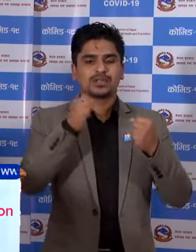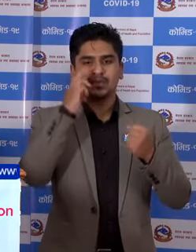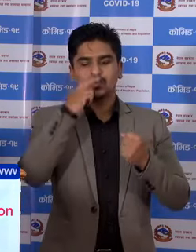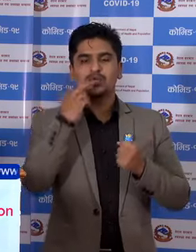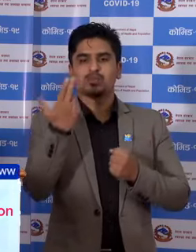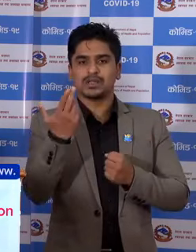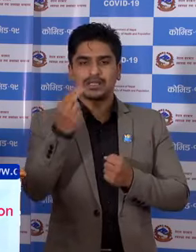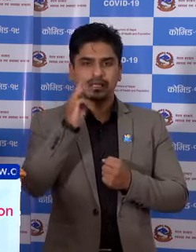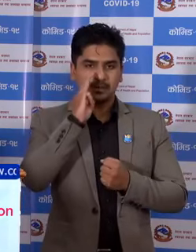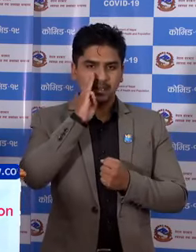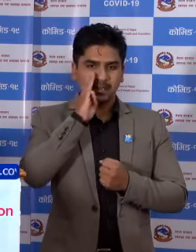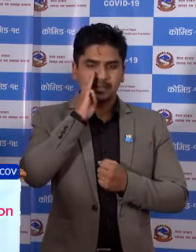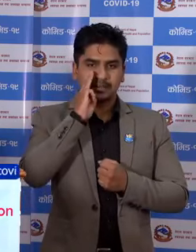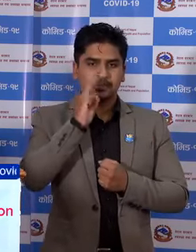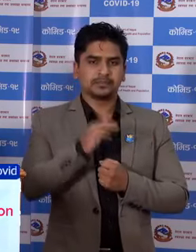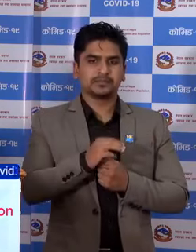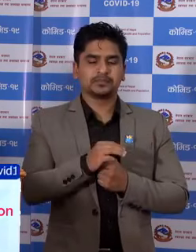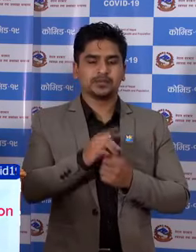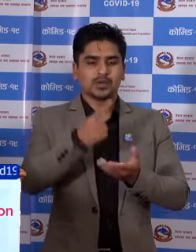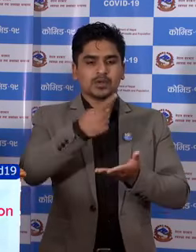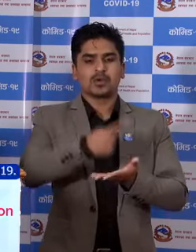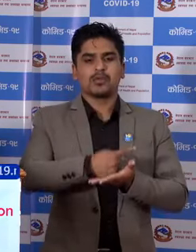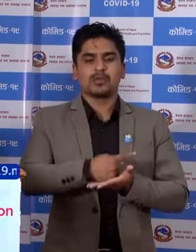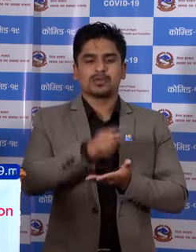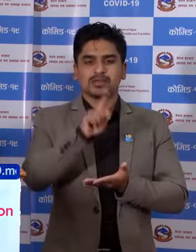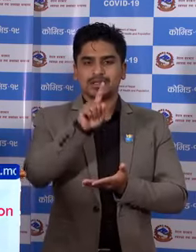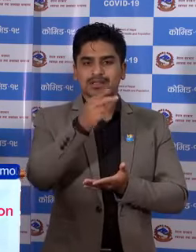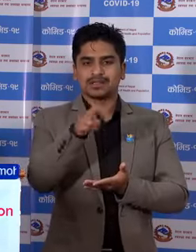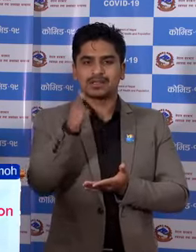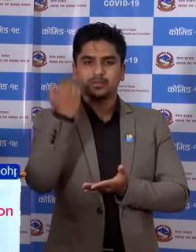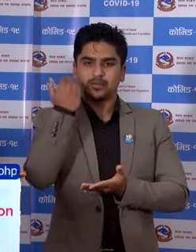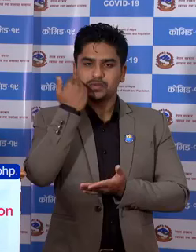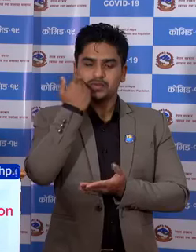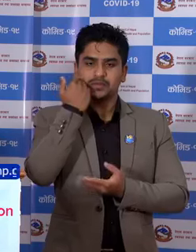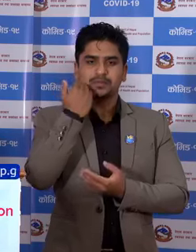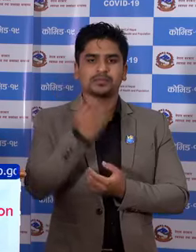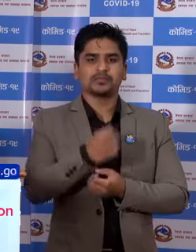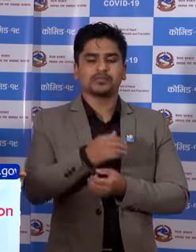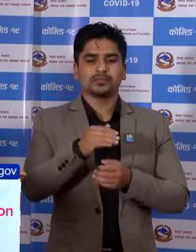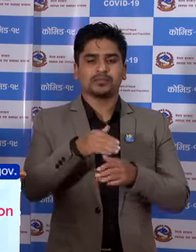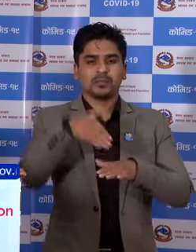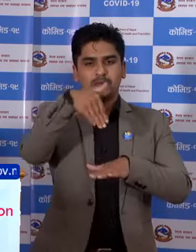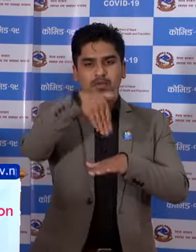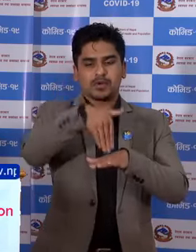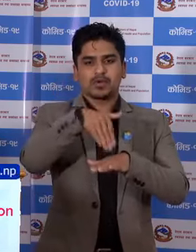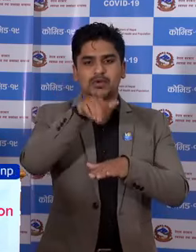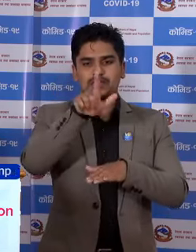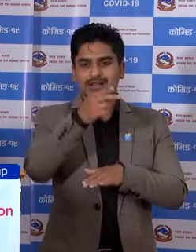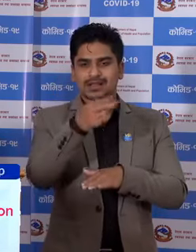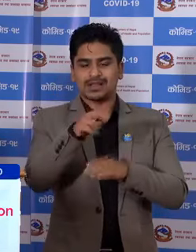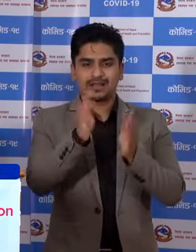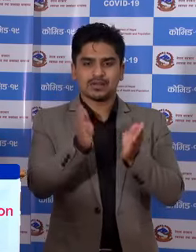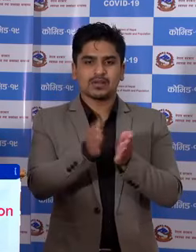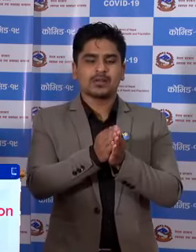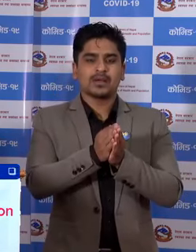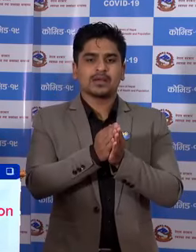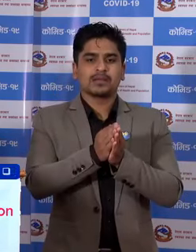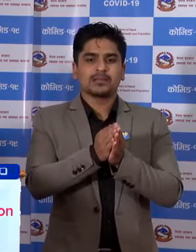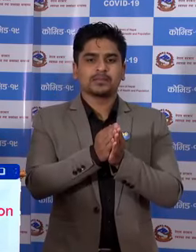रुपन्देही में कपिल भस्तु को एक जना पूरुष पिवठान को 4 जना पूरुष गरिजम